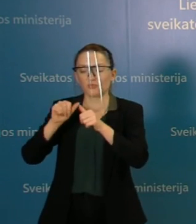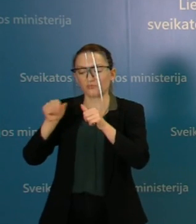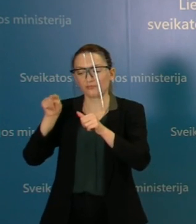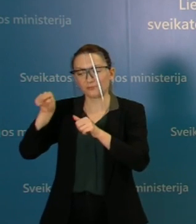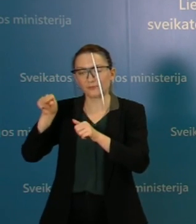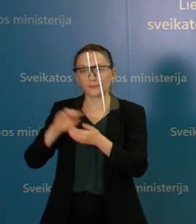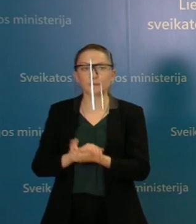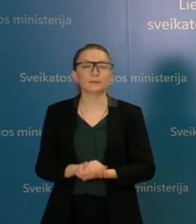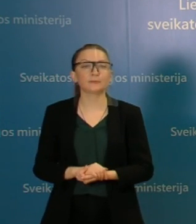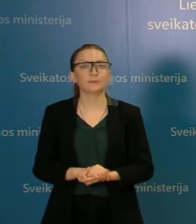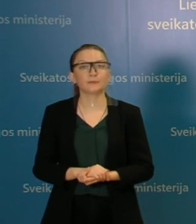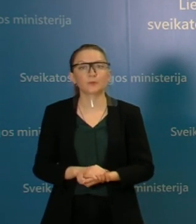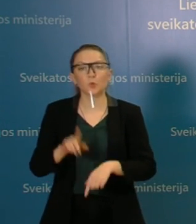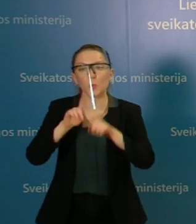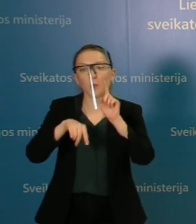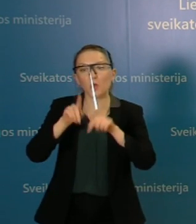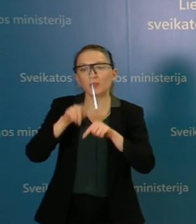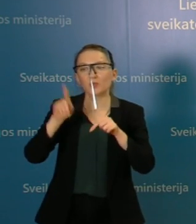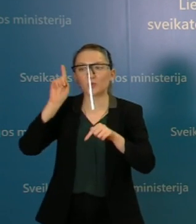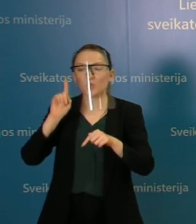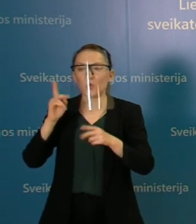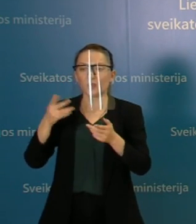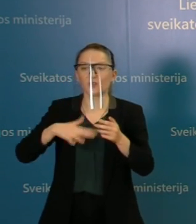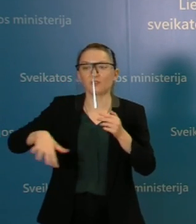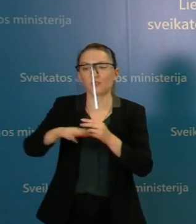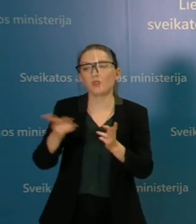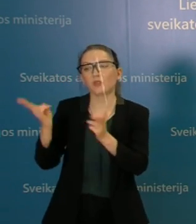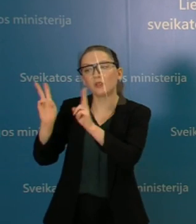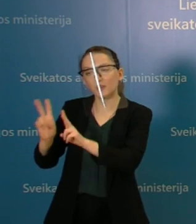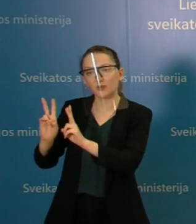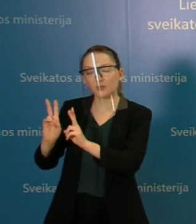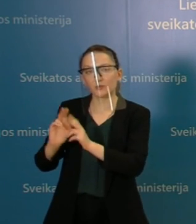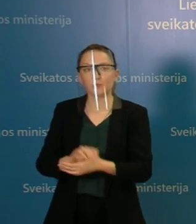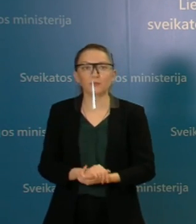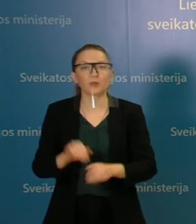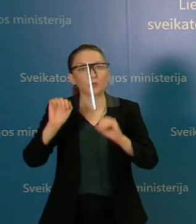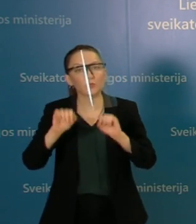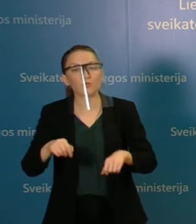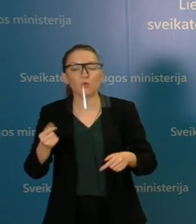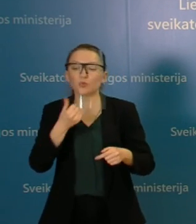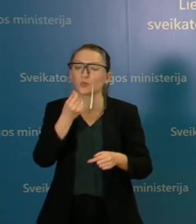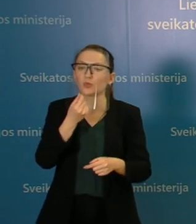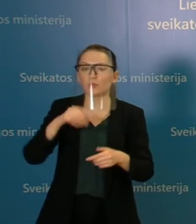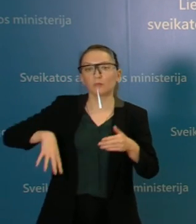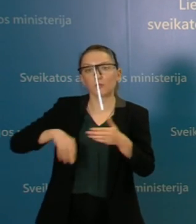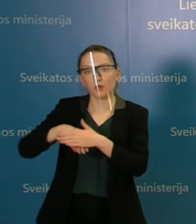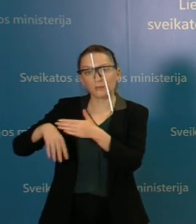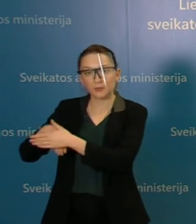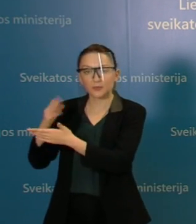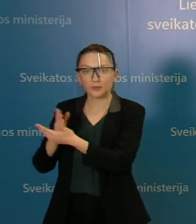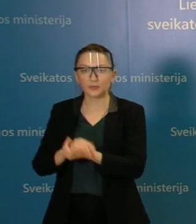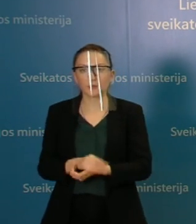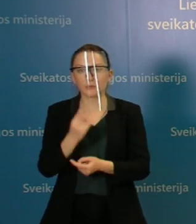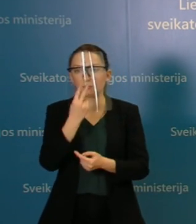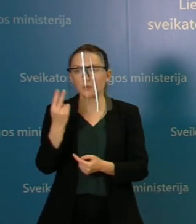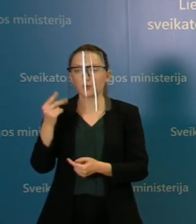kurie politikai labai nori, kad visuomenė jos liktų, kad būtų galima prisimokėti. Tai kaip matom, kai kam